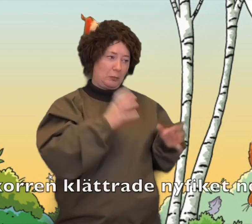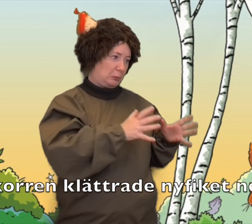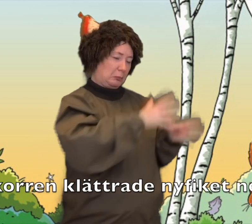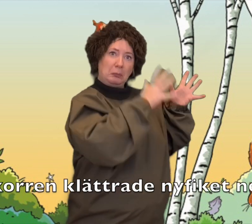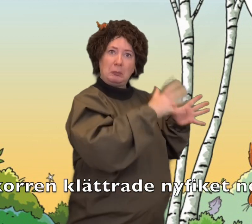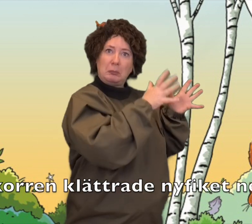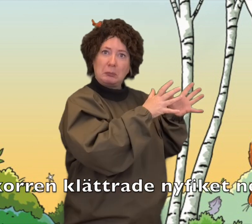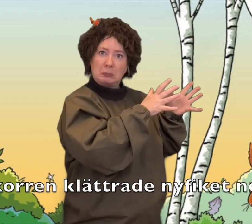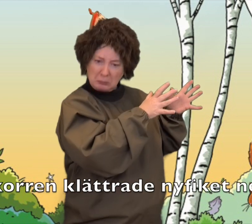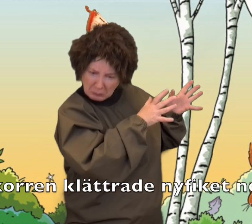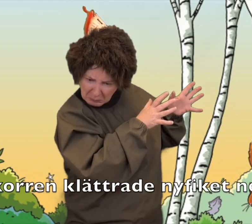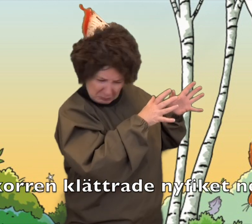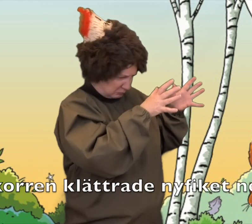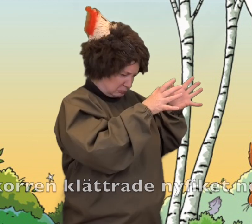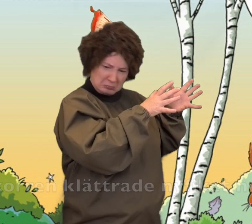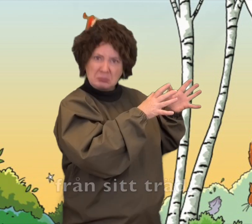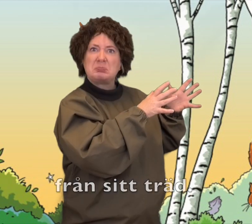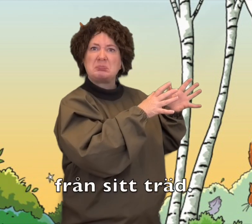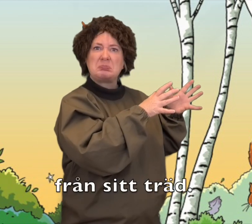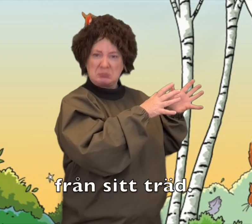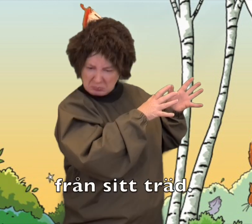Äckorna klättrade nyfiken ner från sitt träd.